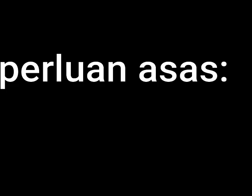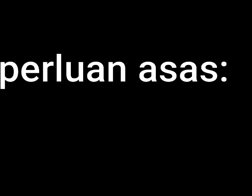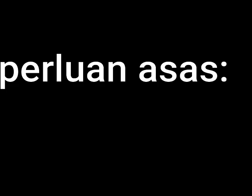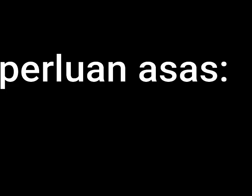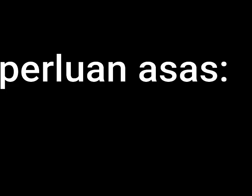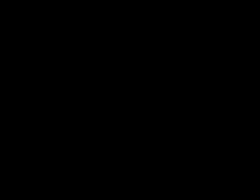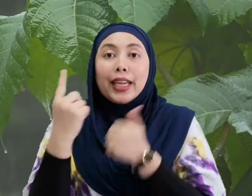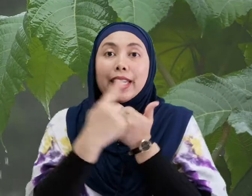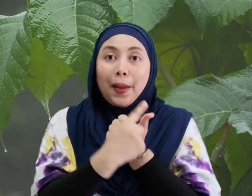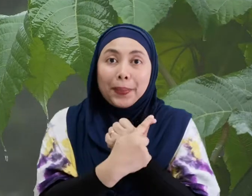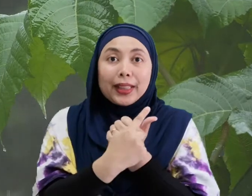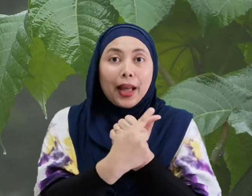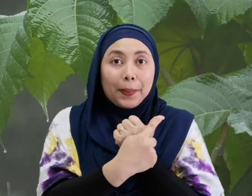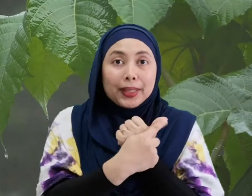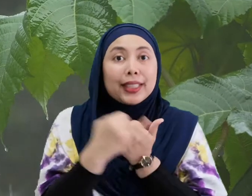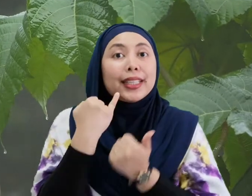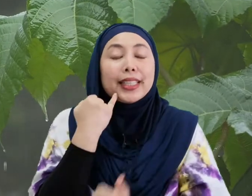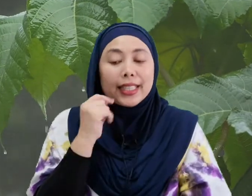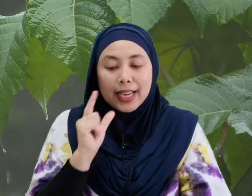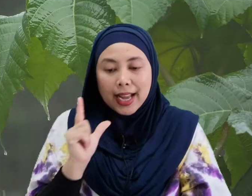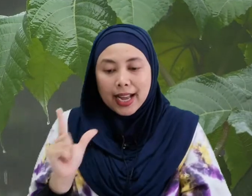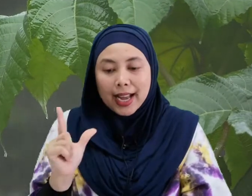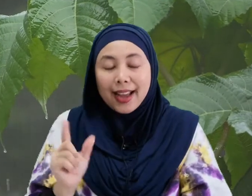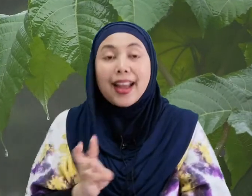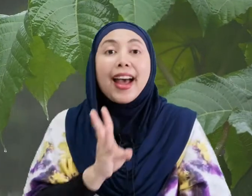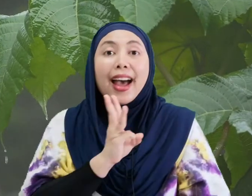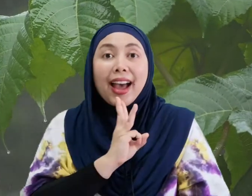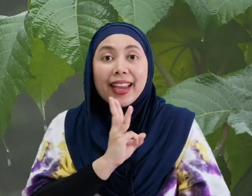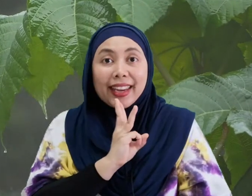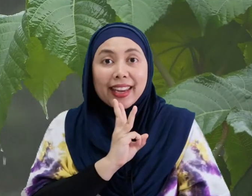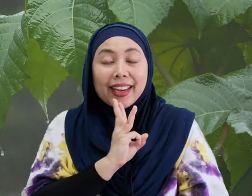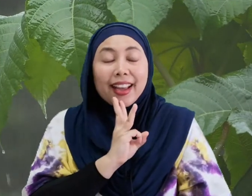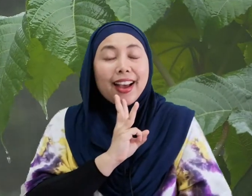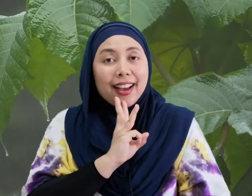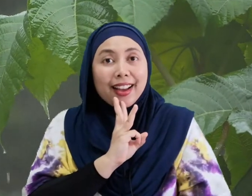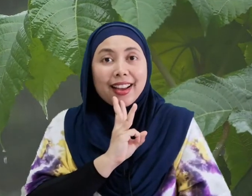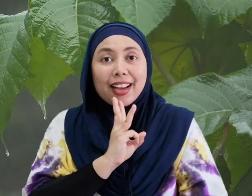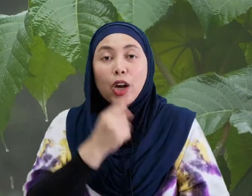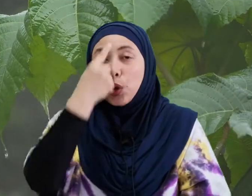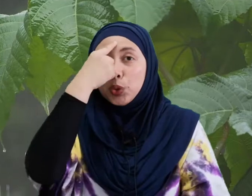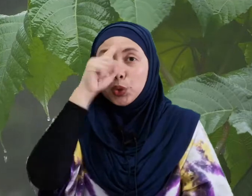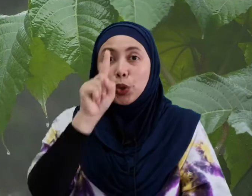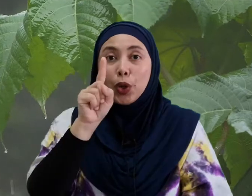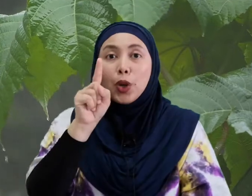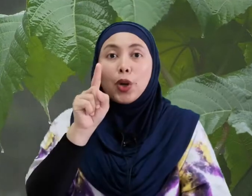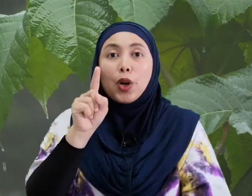Yang pertama ialah air Untuk